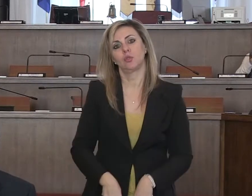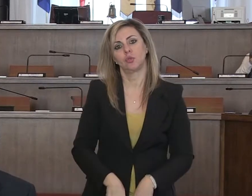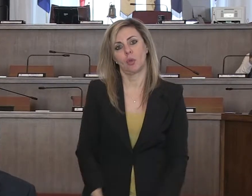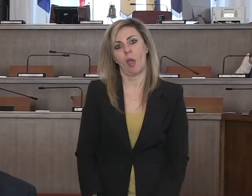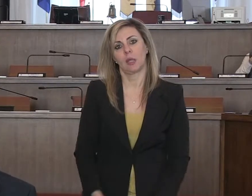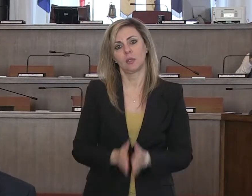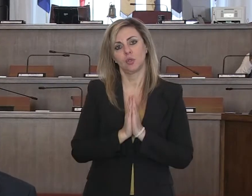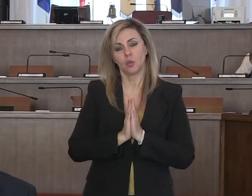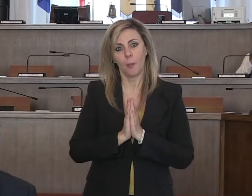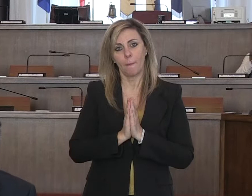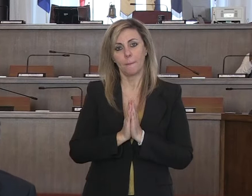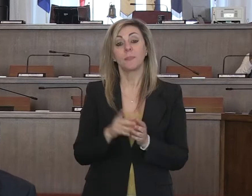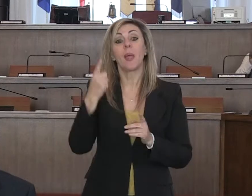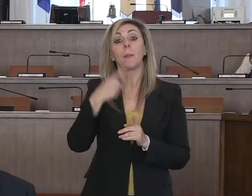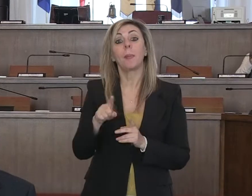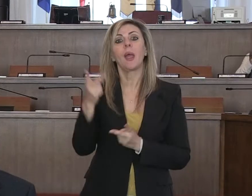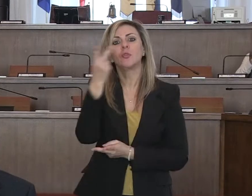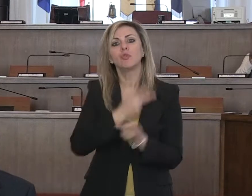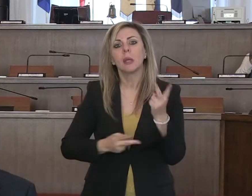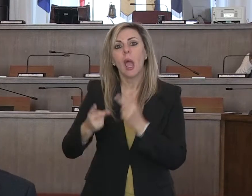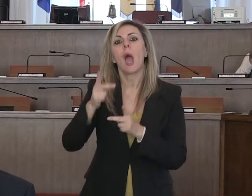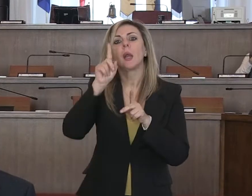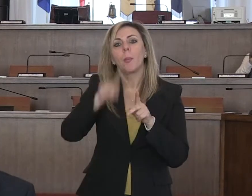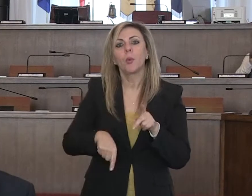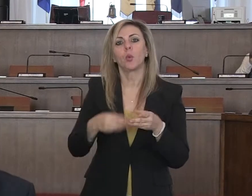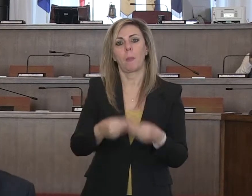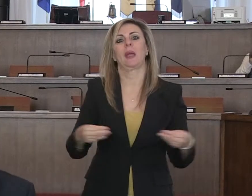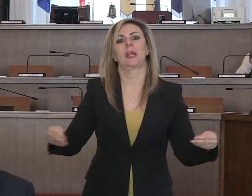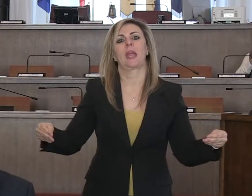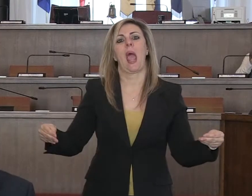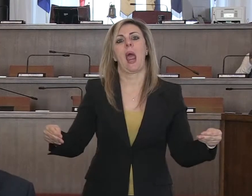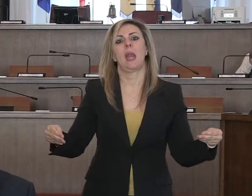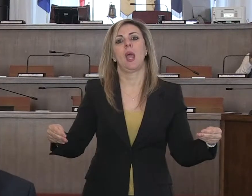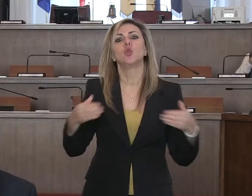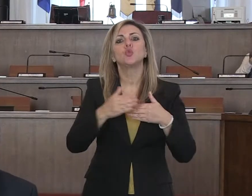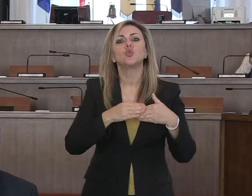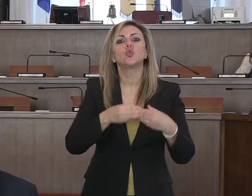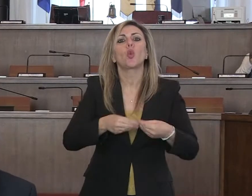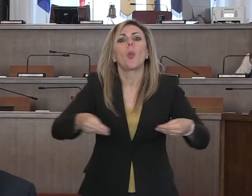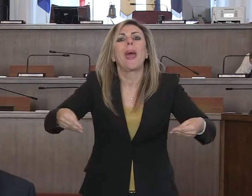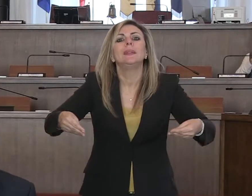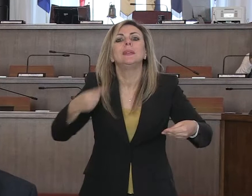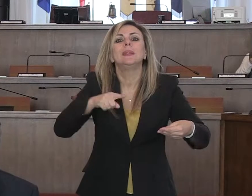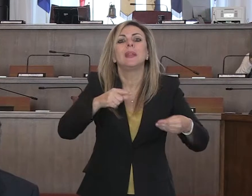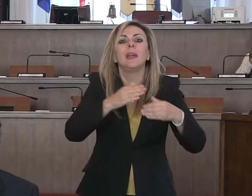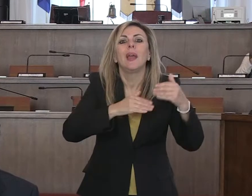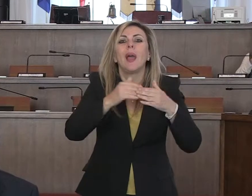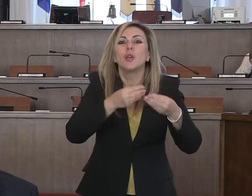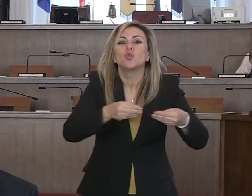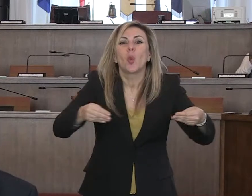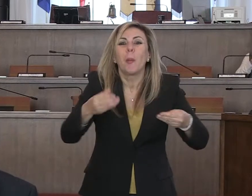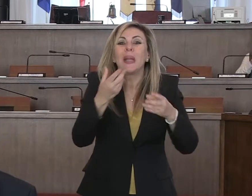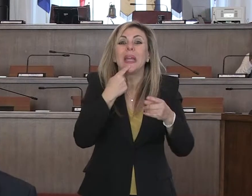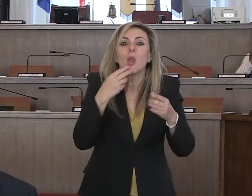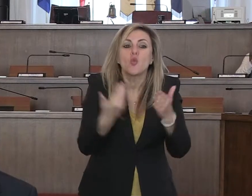e sia per reperire materiali e macchinari che oggi i governi nazionali tendono a